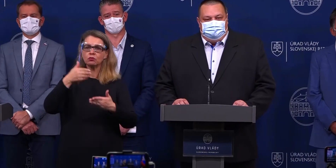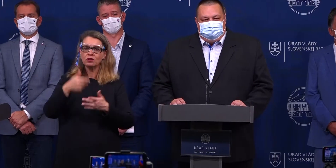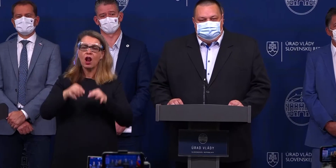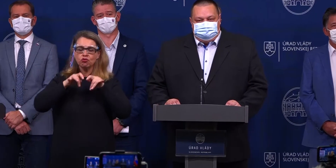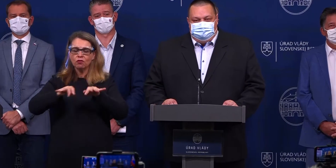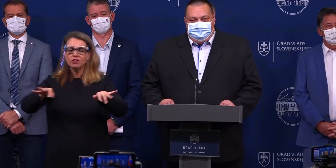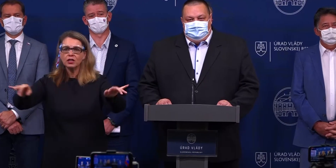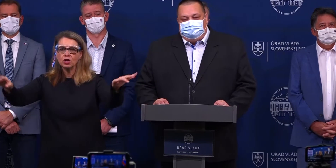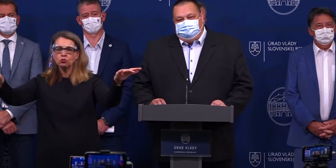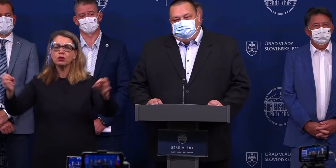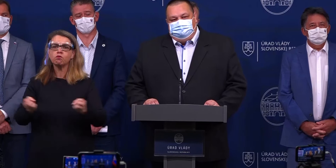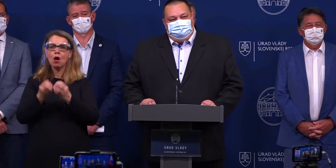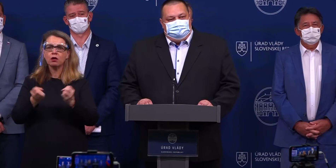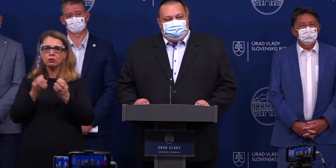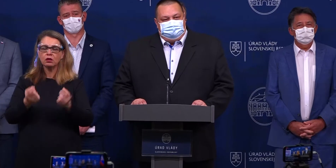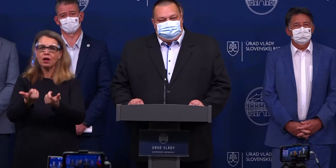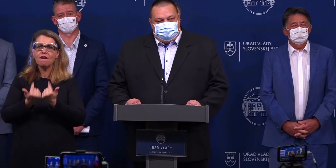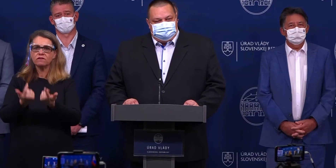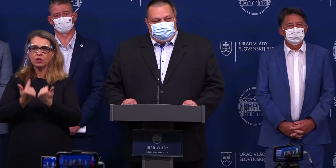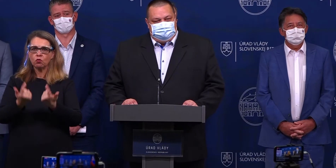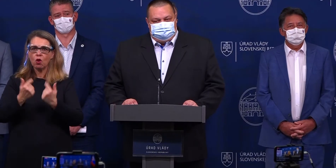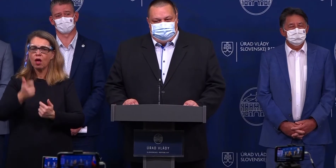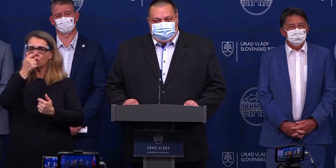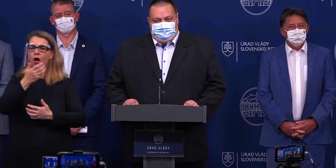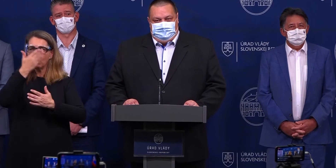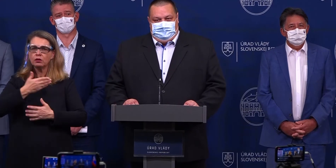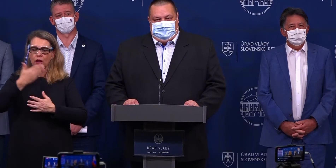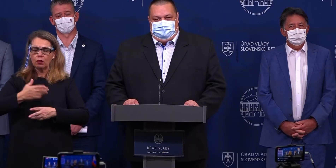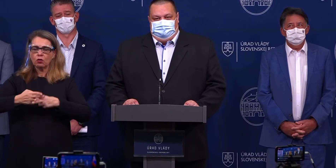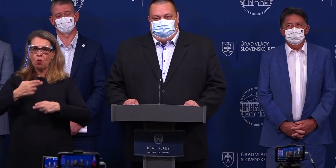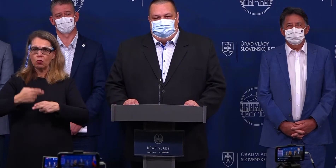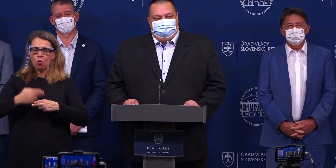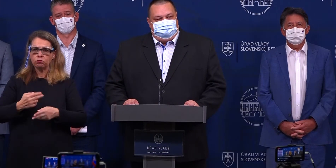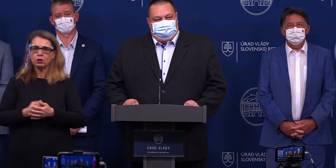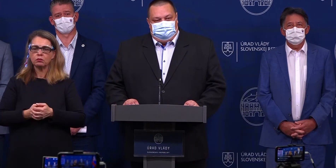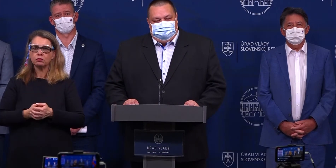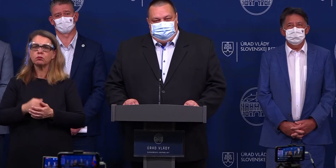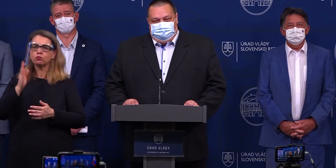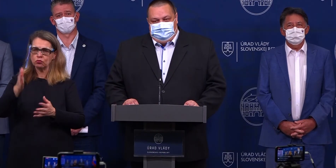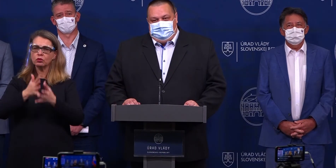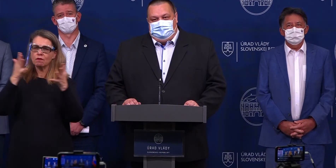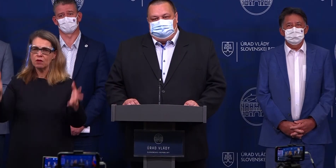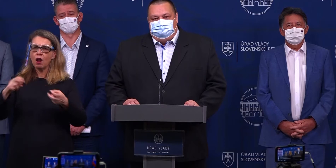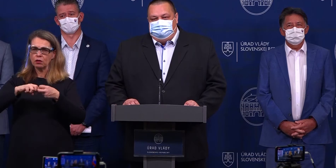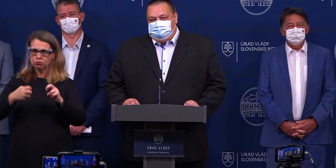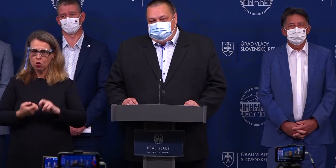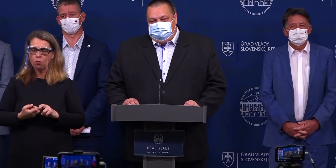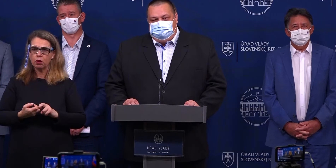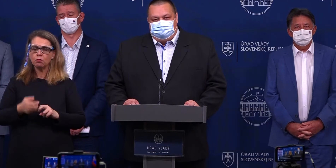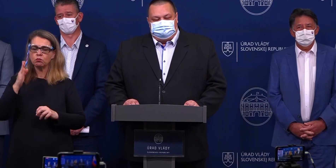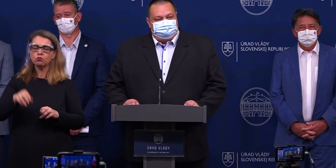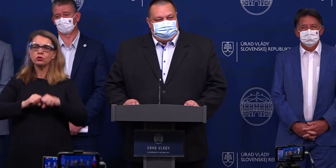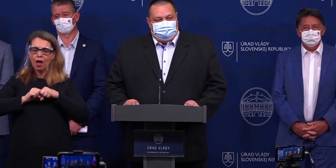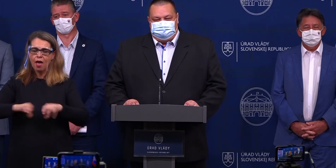bakteriálne agenc, ktoré budú vyvolávať respiračné nákazy. A bude veľký problém, ak tu budeme mať